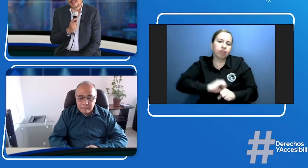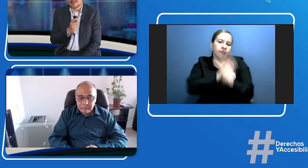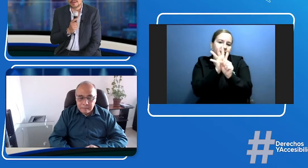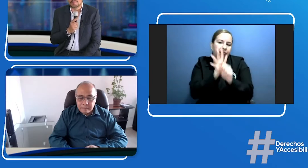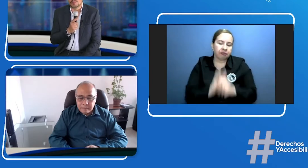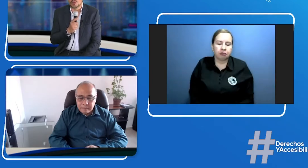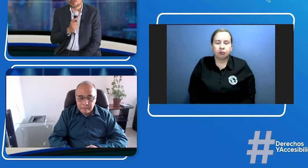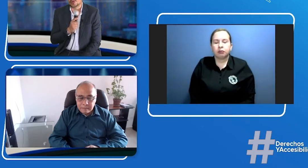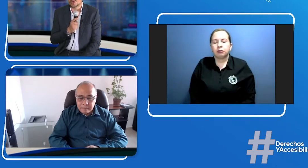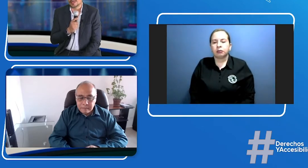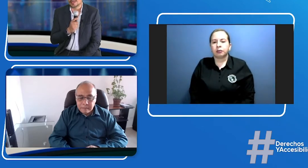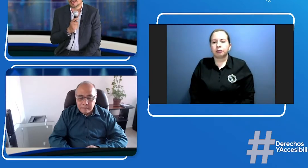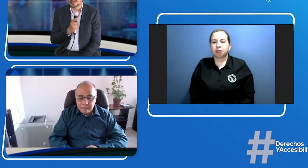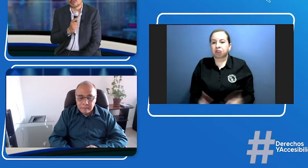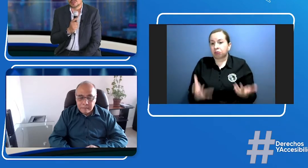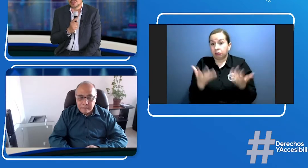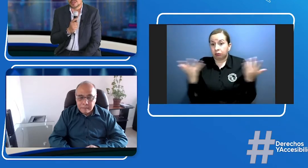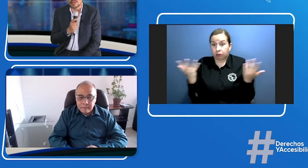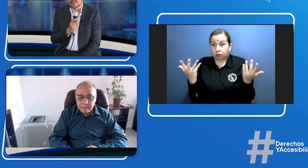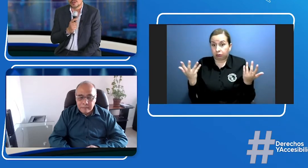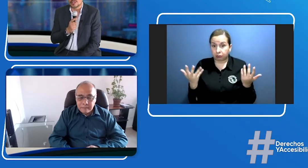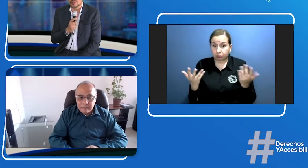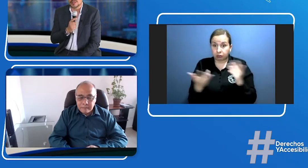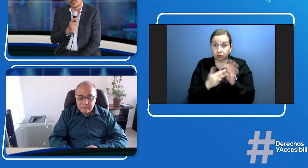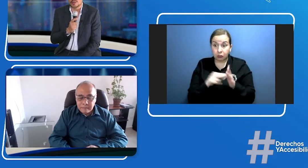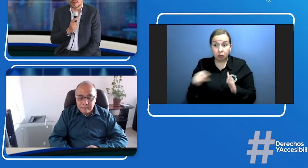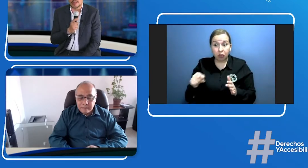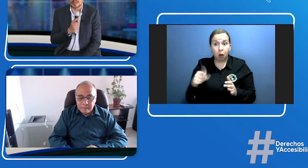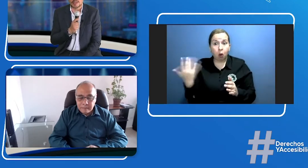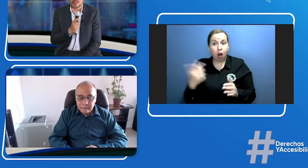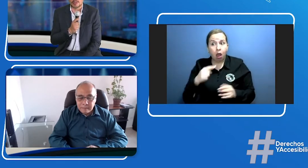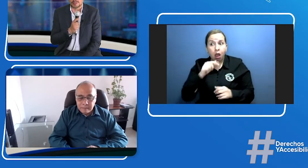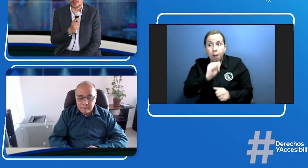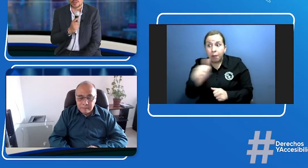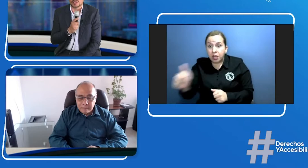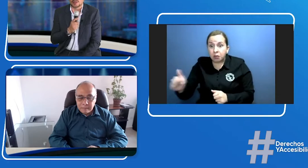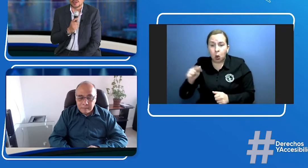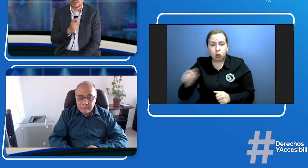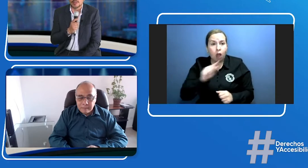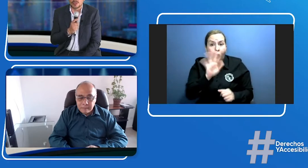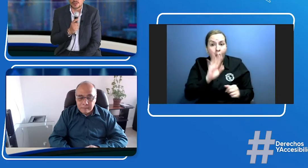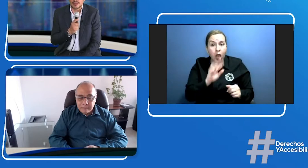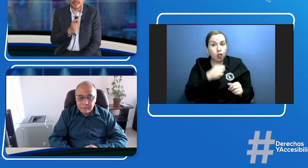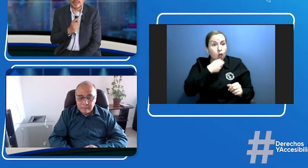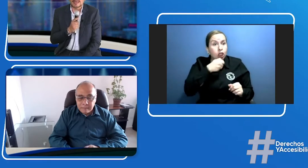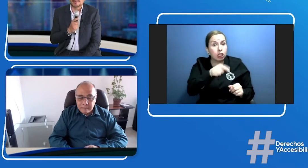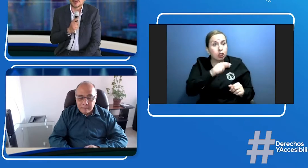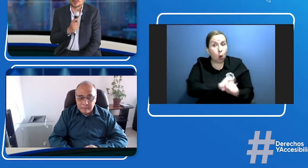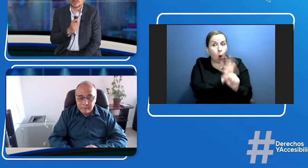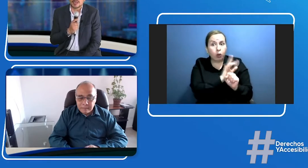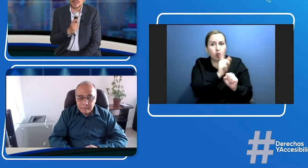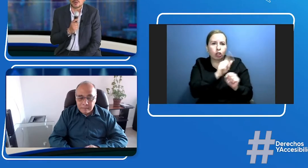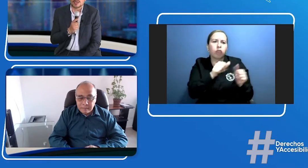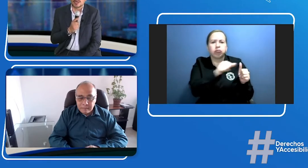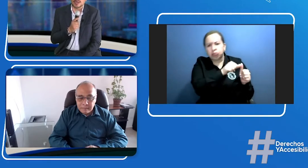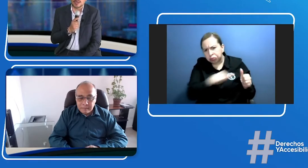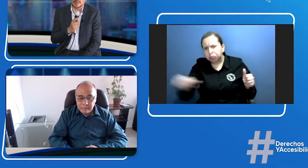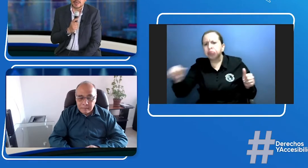no solo las incluyeron en estas noticias particularmente sino pues durante toda la emisión y pasó que aunque la emergencia